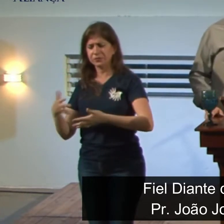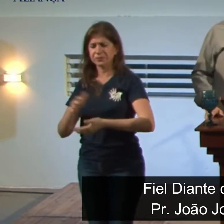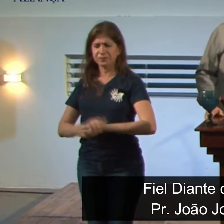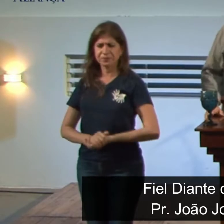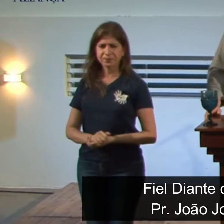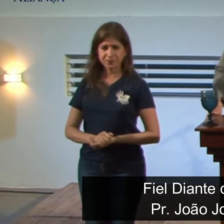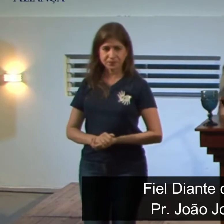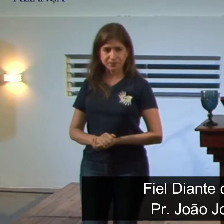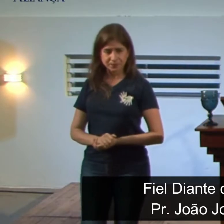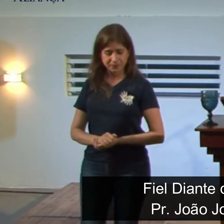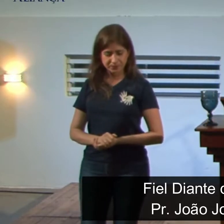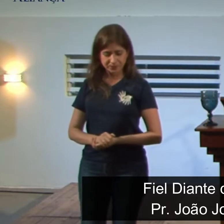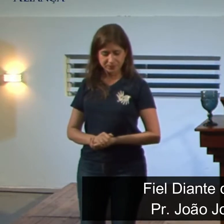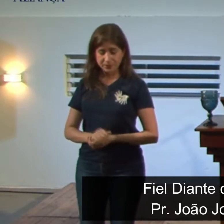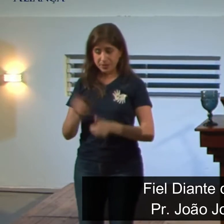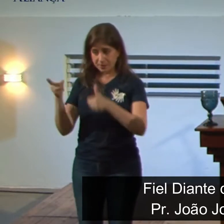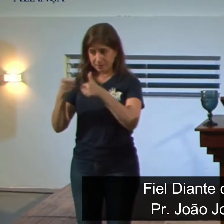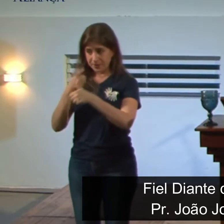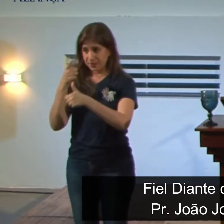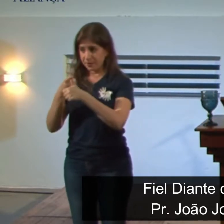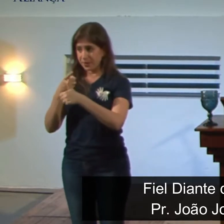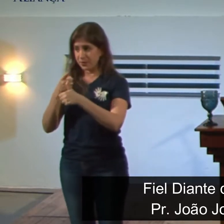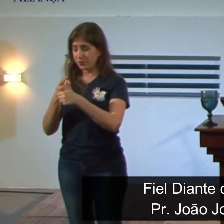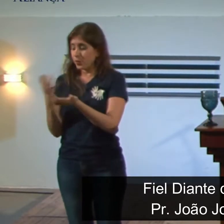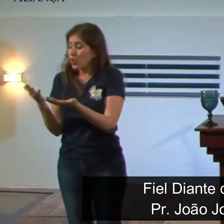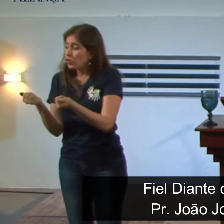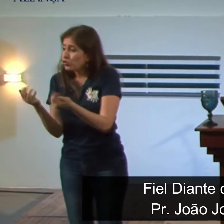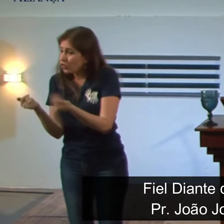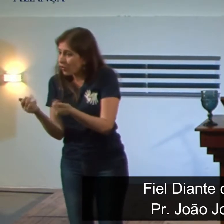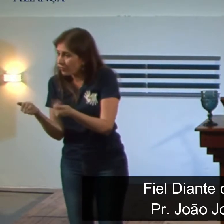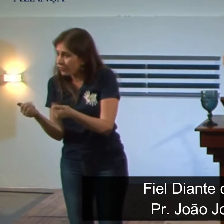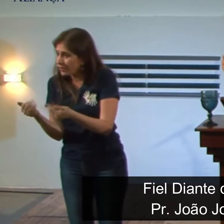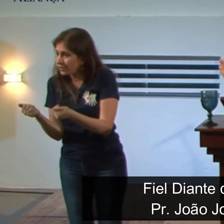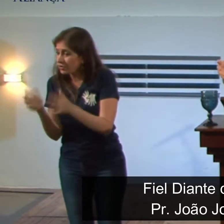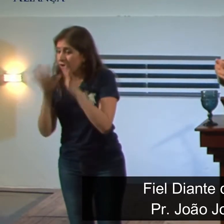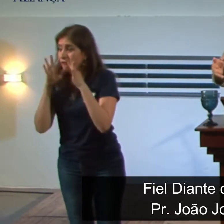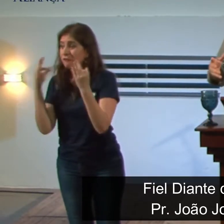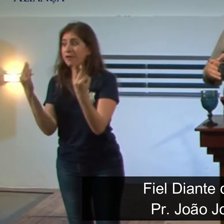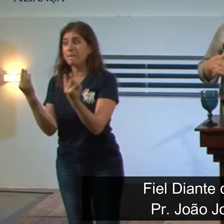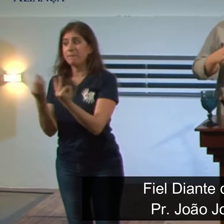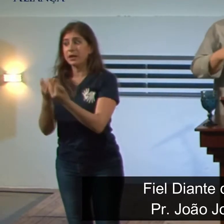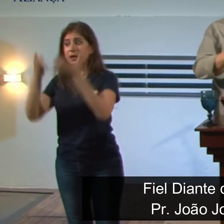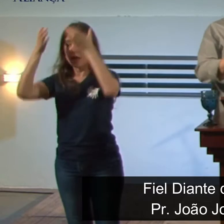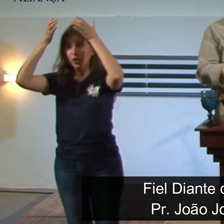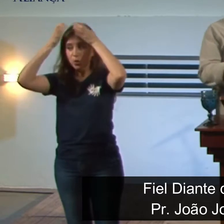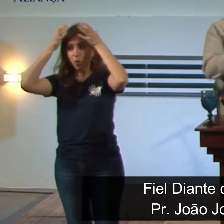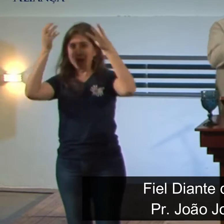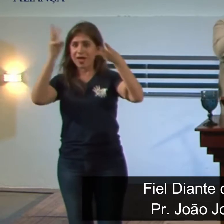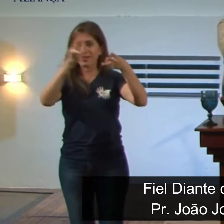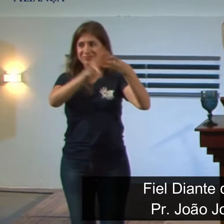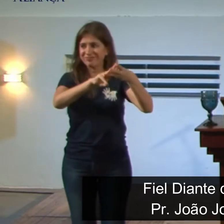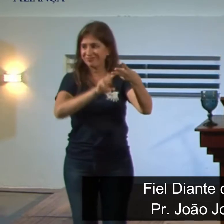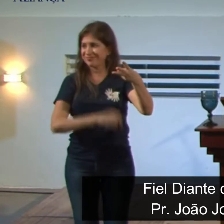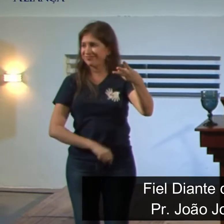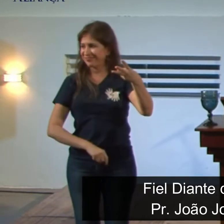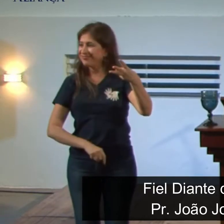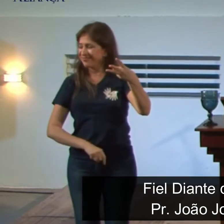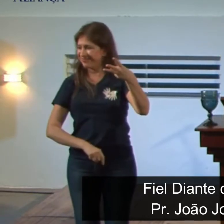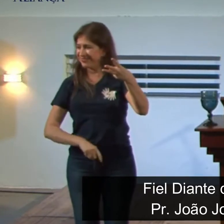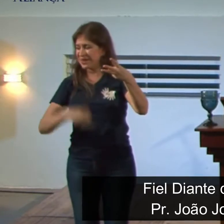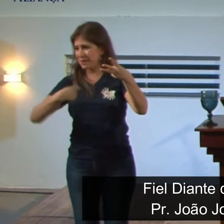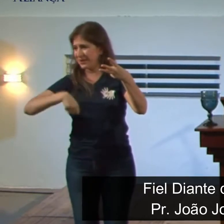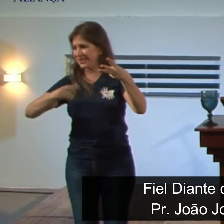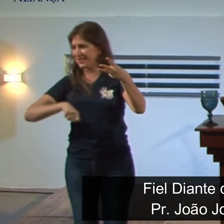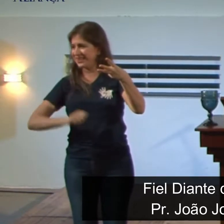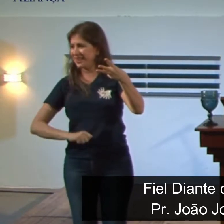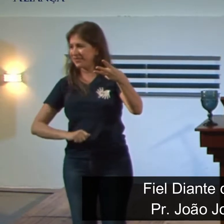a mensagem. Primeiro, jovens da família real e da nobreza, esses foram os critérios para a escolha de Daniel e